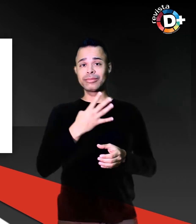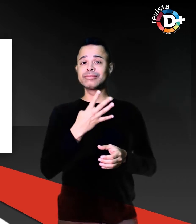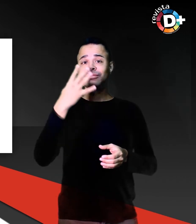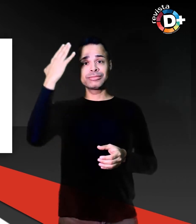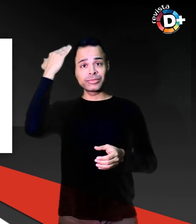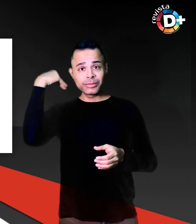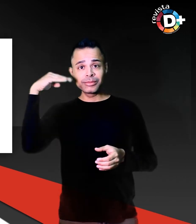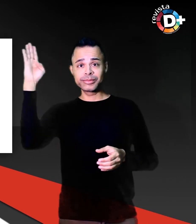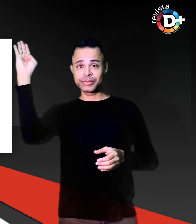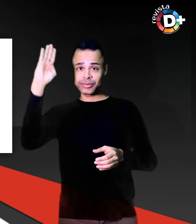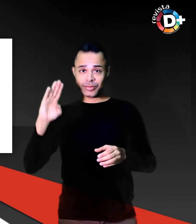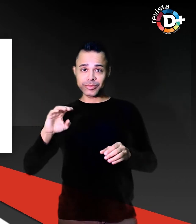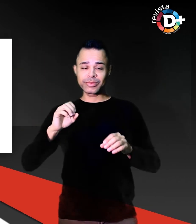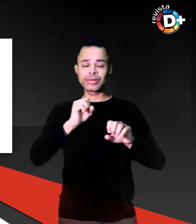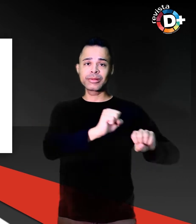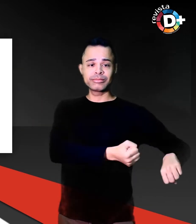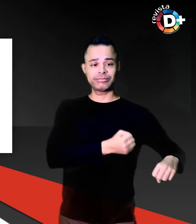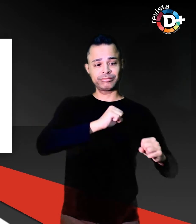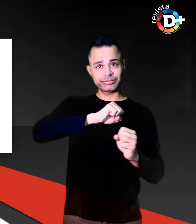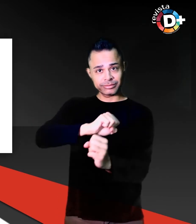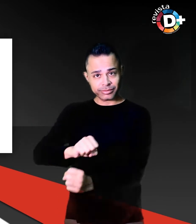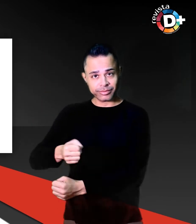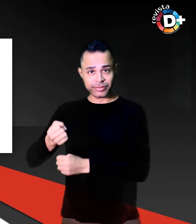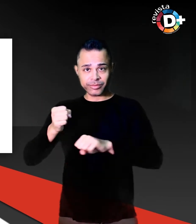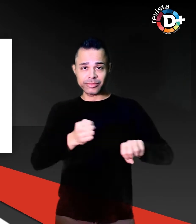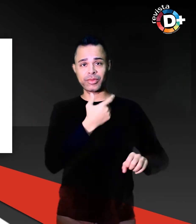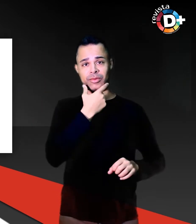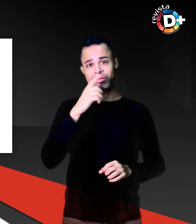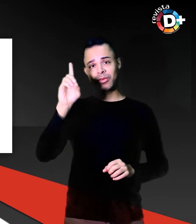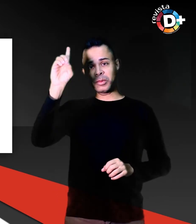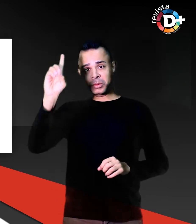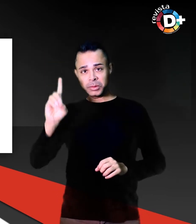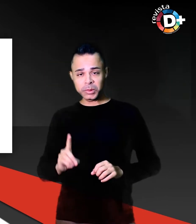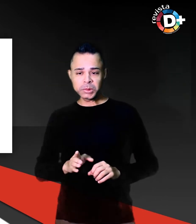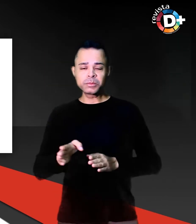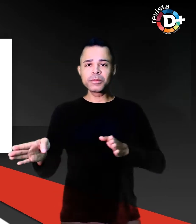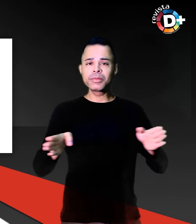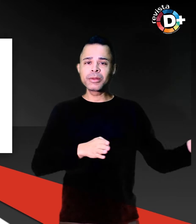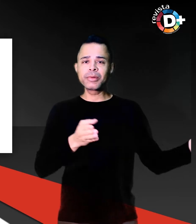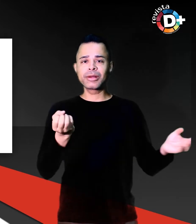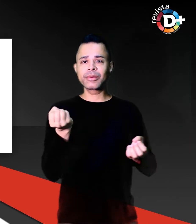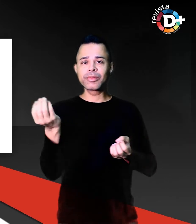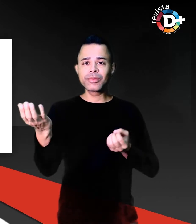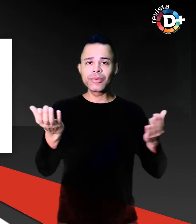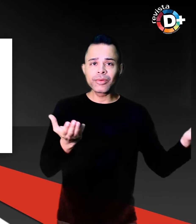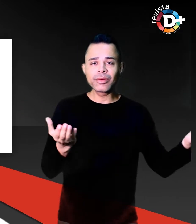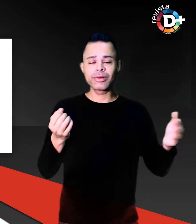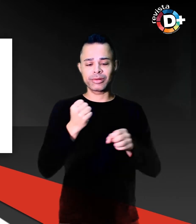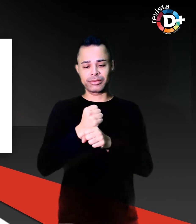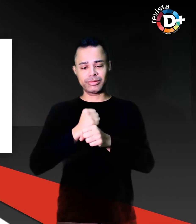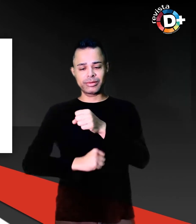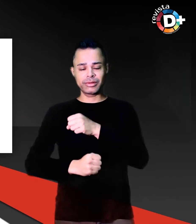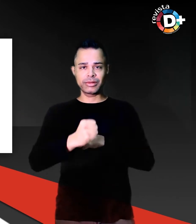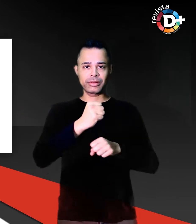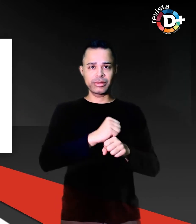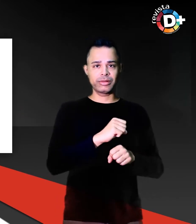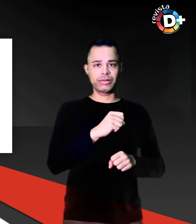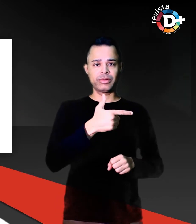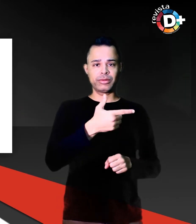encarou três anos de estrada de 2013 a 2016, visitando seis países.